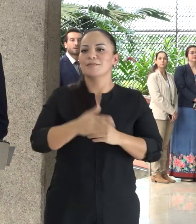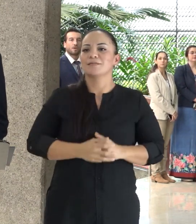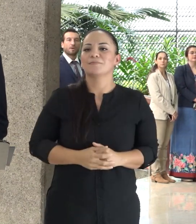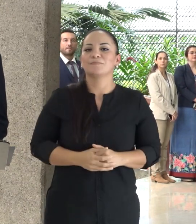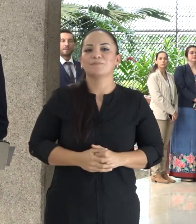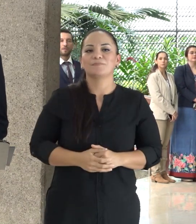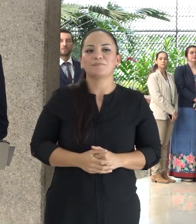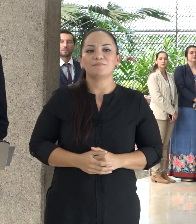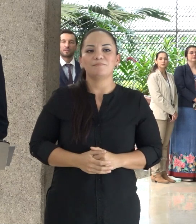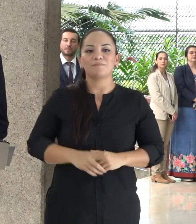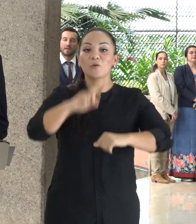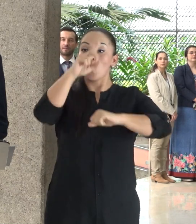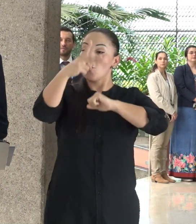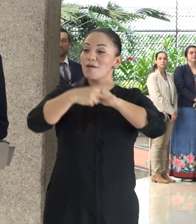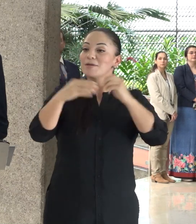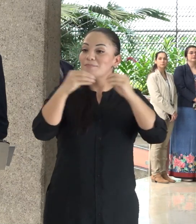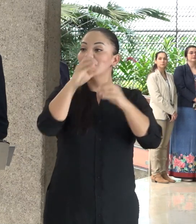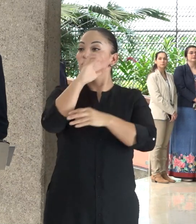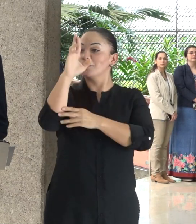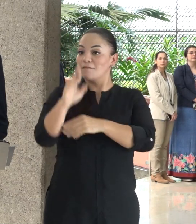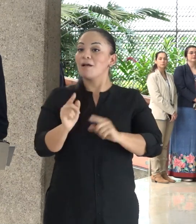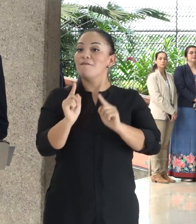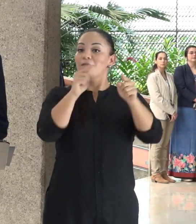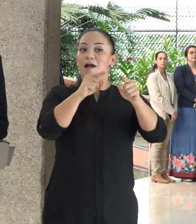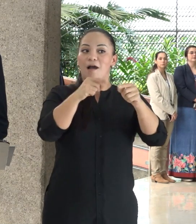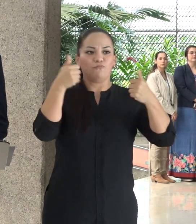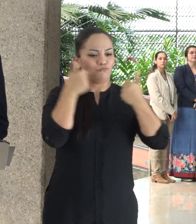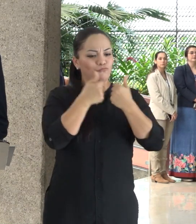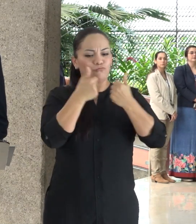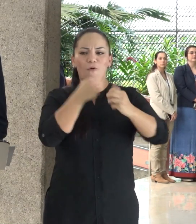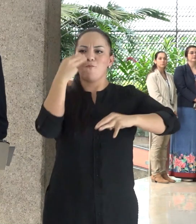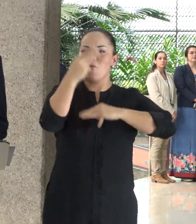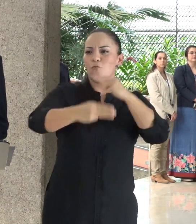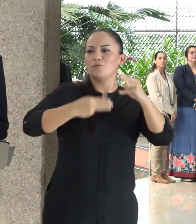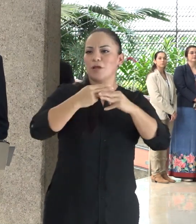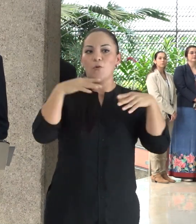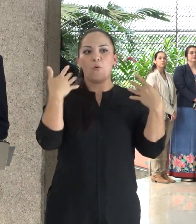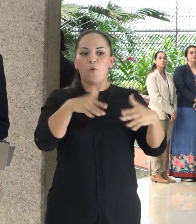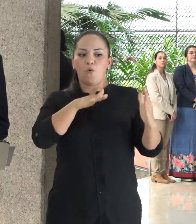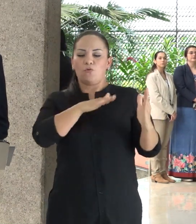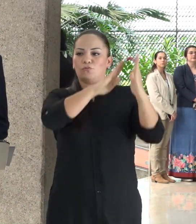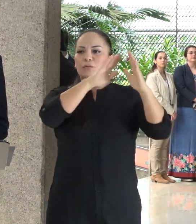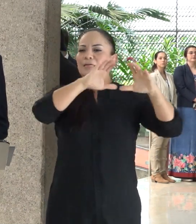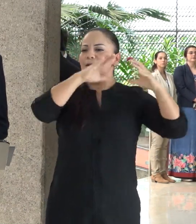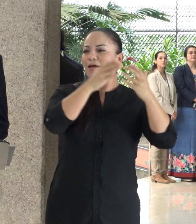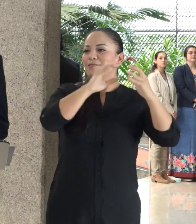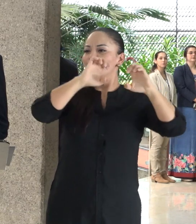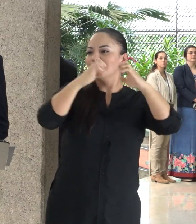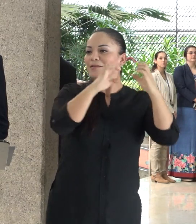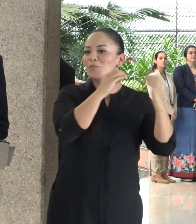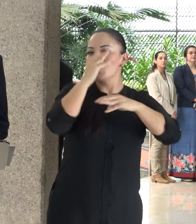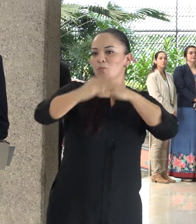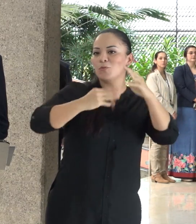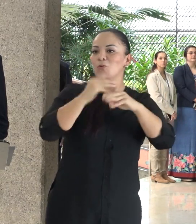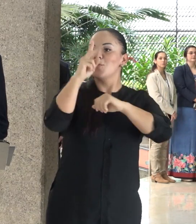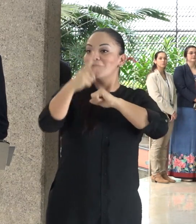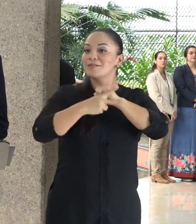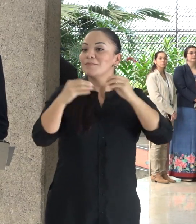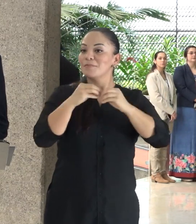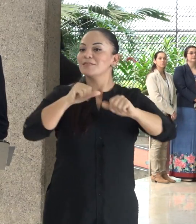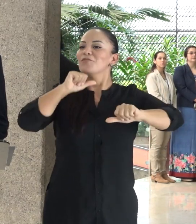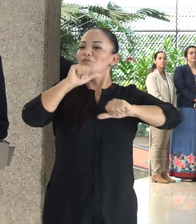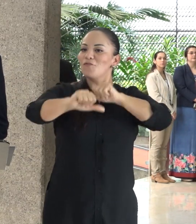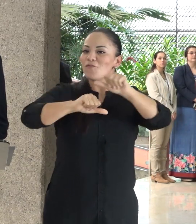Una vez más, Costa Rica está en un mundial enfrentándose a los grandes contrincantes del mundo. Una vez más, con